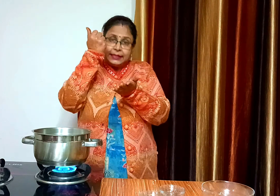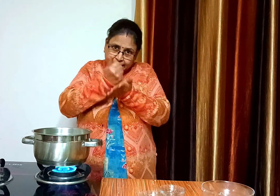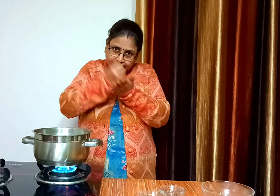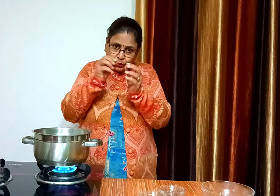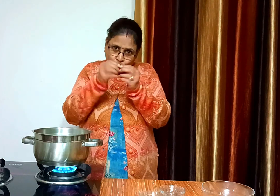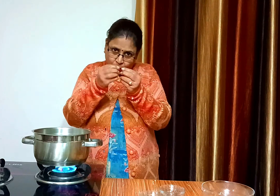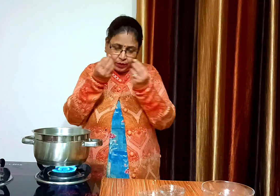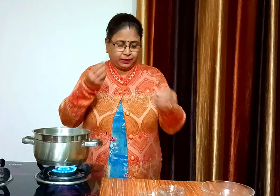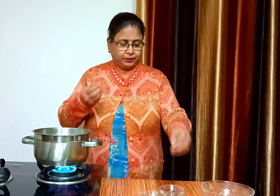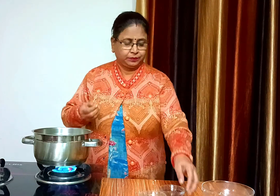दो एलाई ची